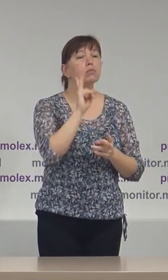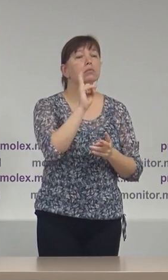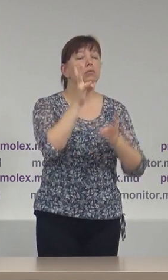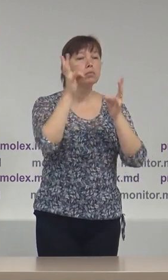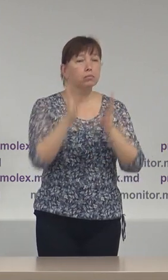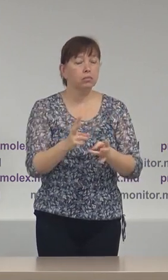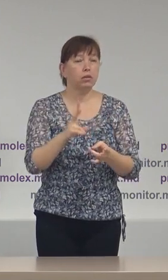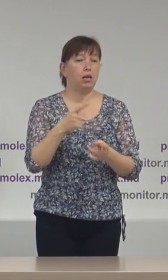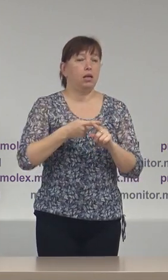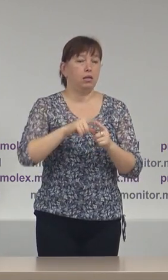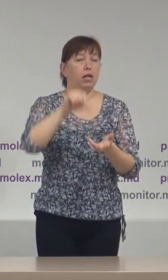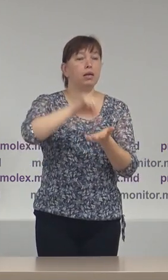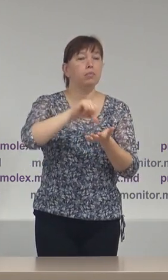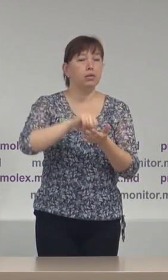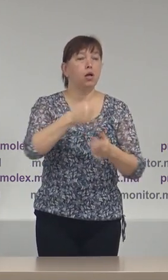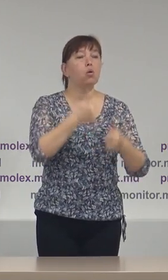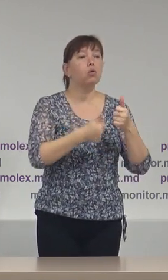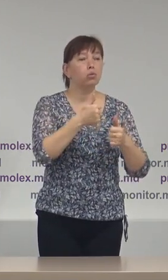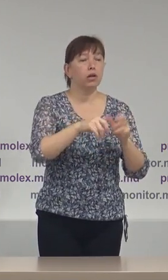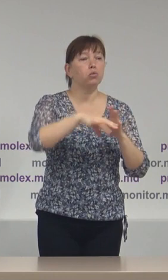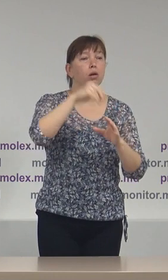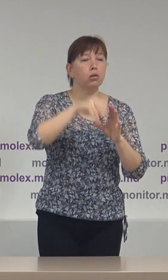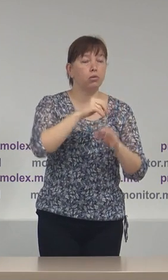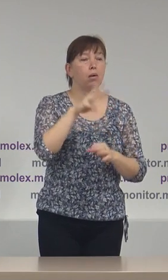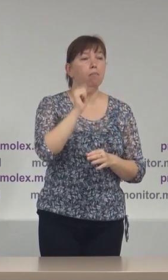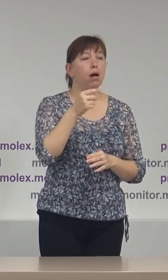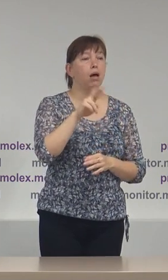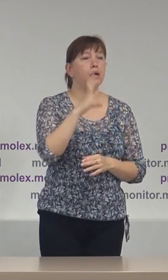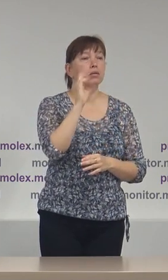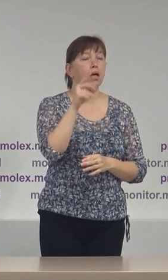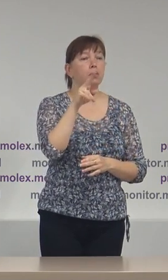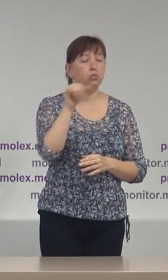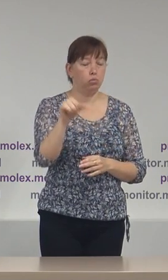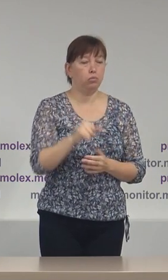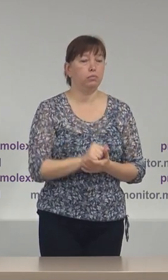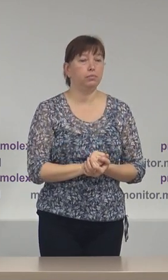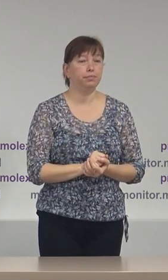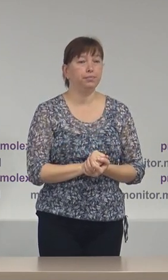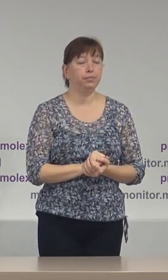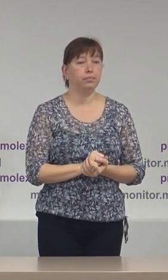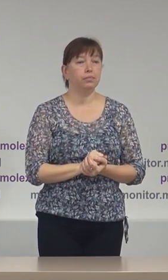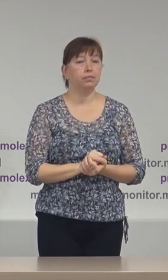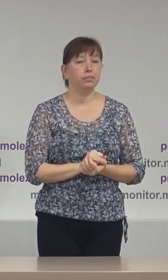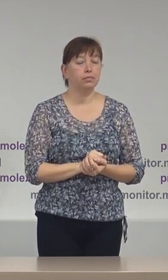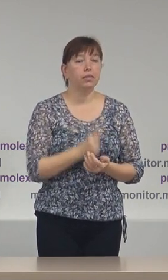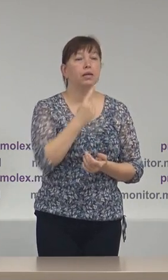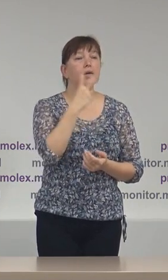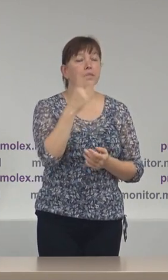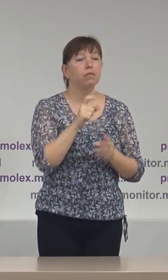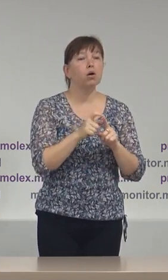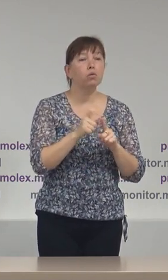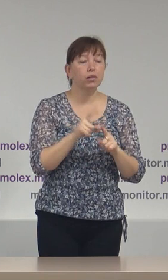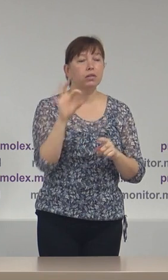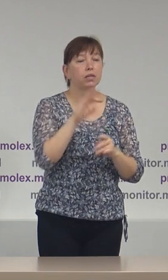fiind reprezentanții concurentului electoral Maia Sandu desemnat de Partidul de Acțiune și Solidaritate. Câteva cuvinte despre